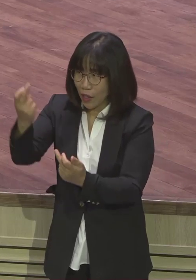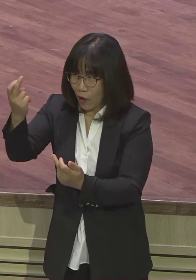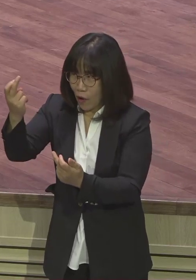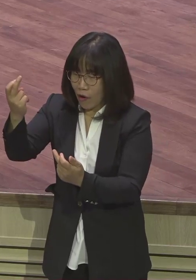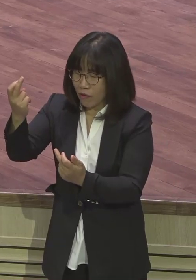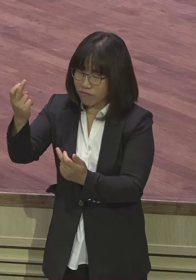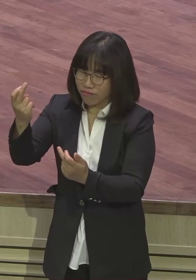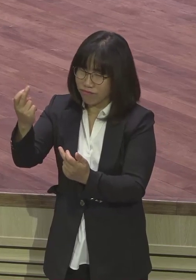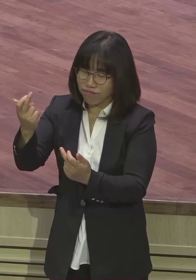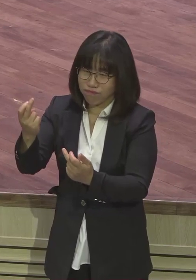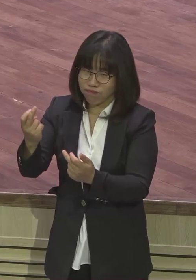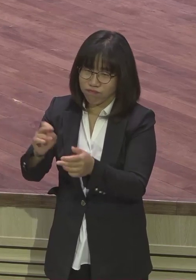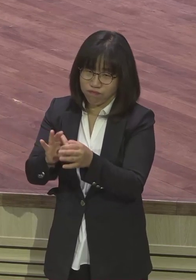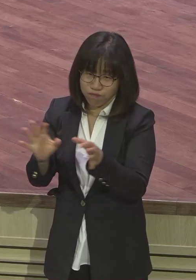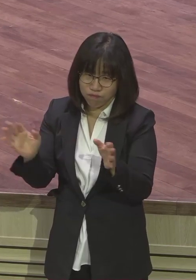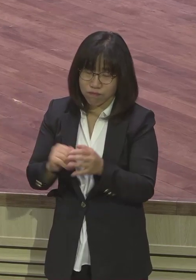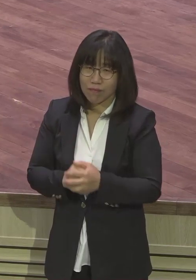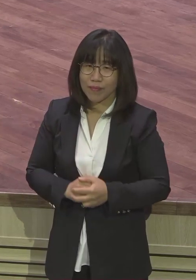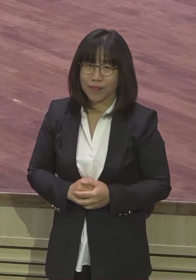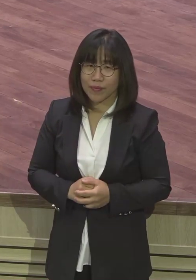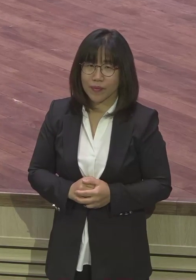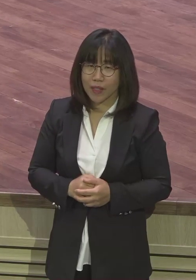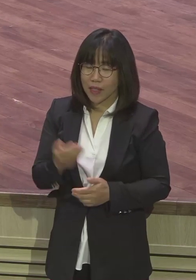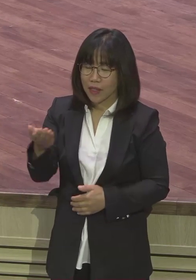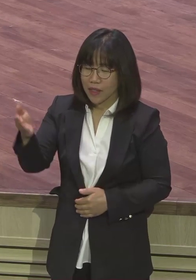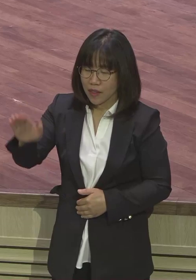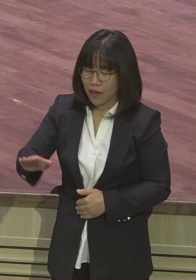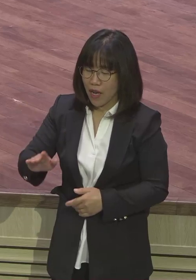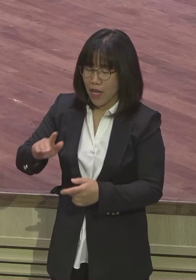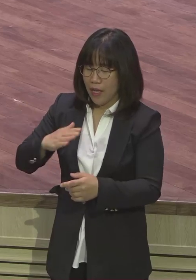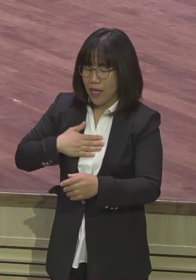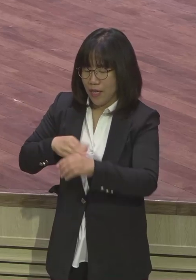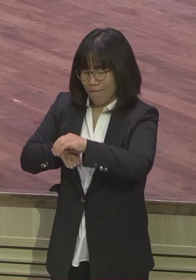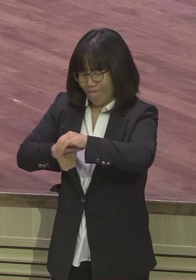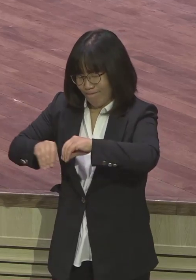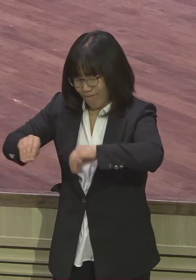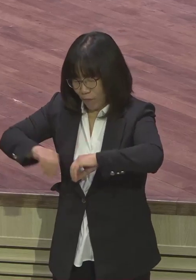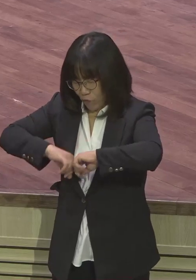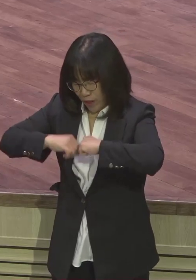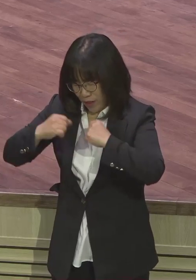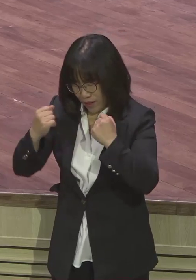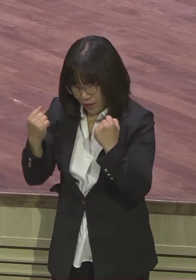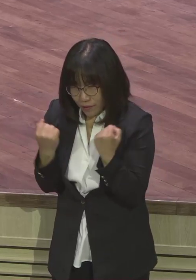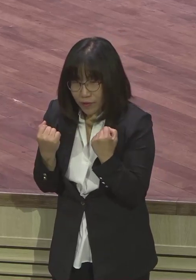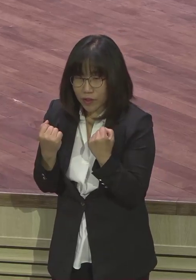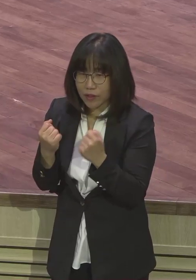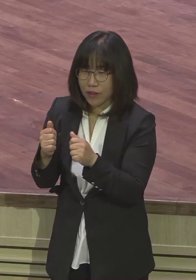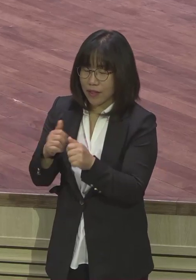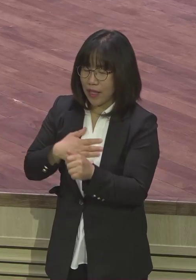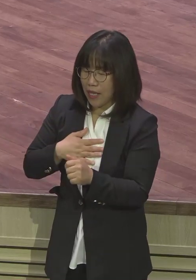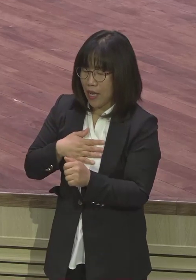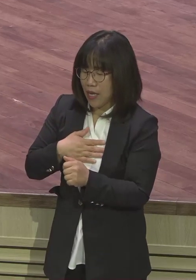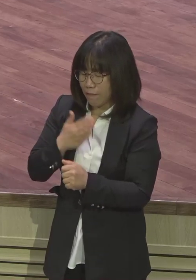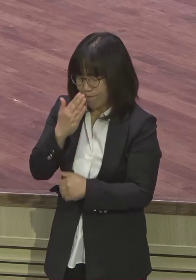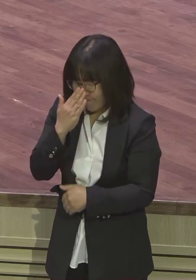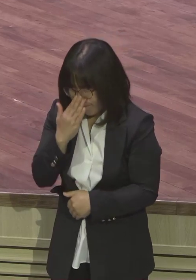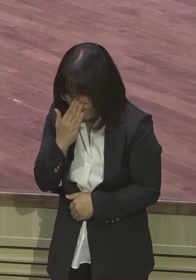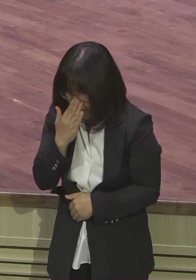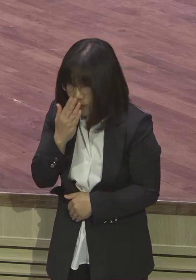자기 자신을 철저히 낮춘 거예요 철저히 낮춘 겁니다 비굴한 모습이 아니에요 지금